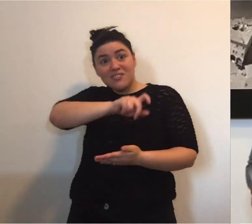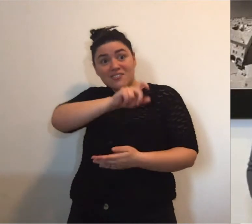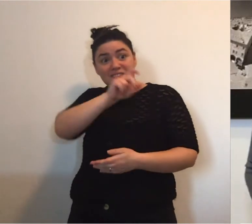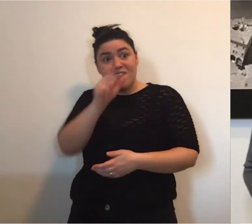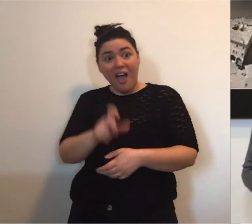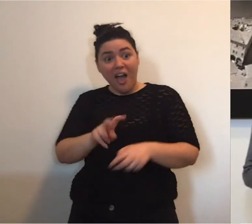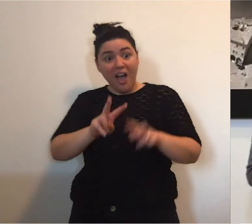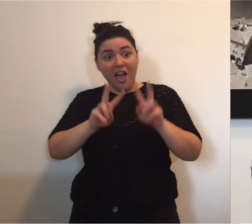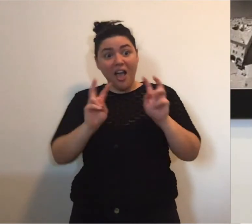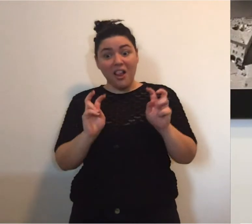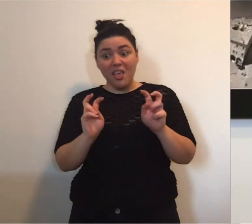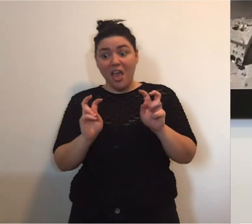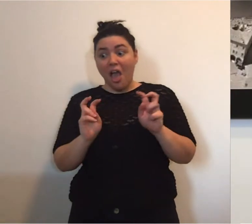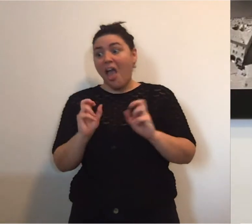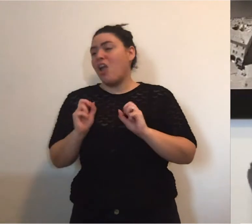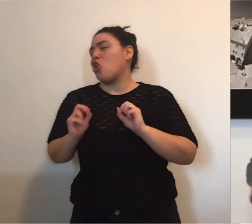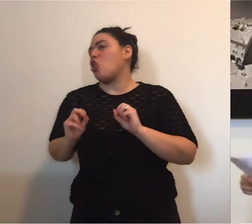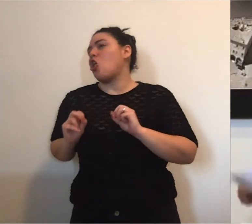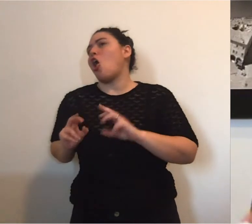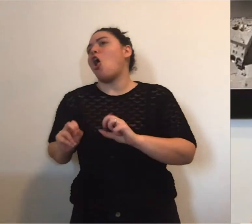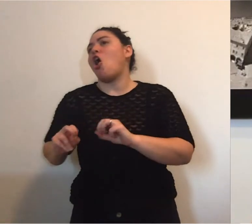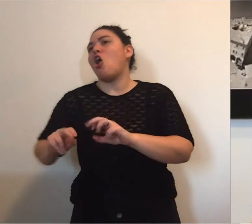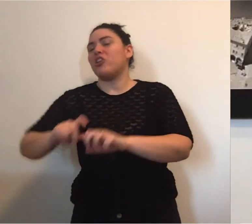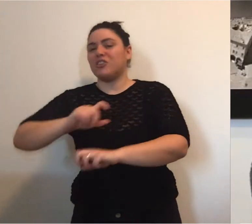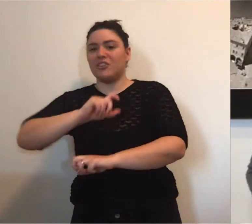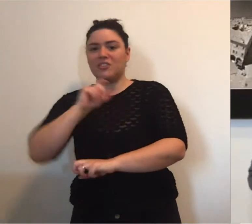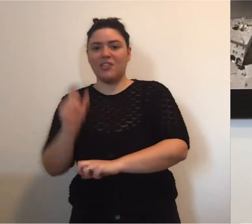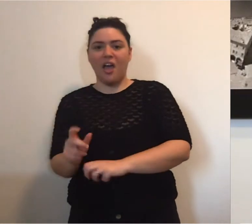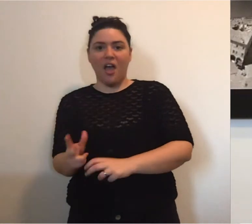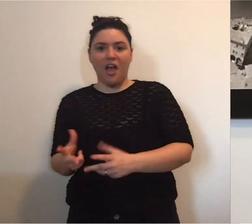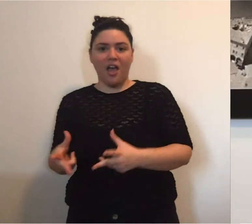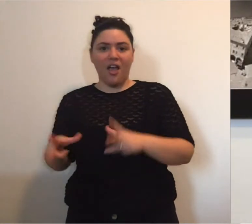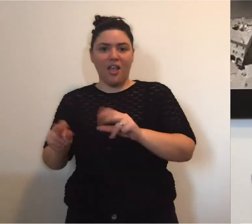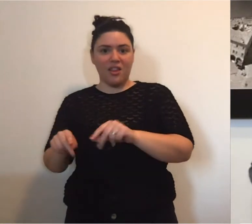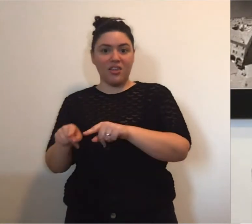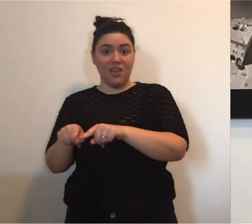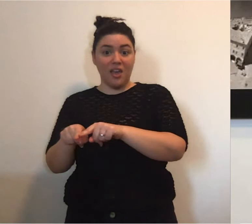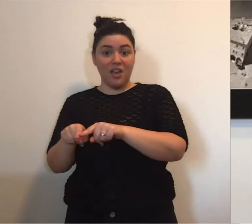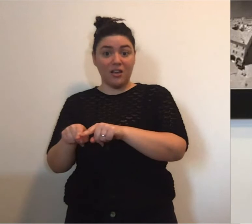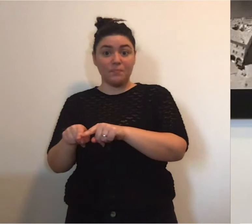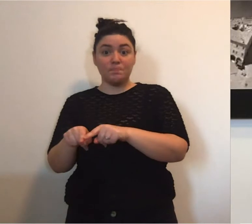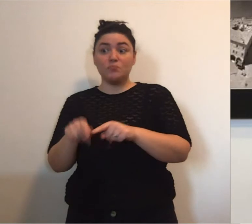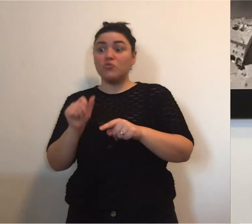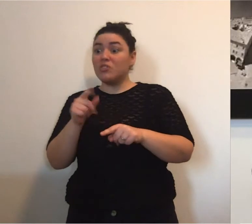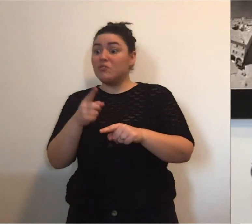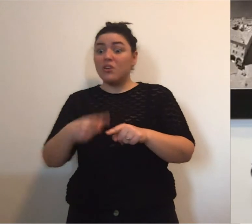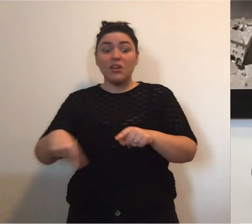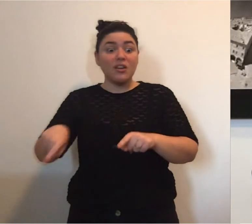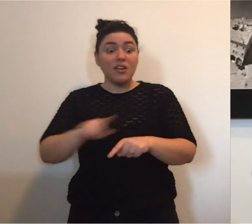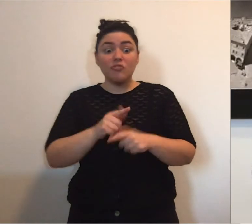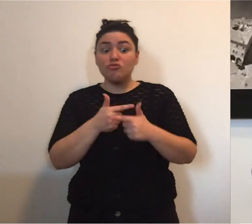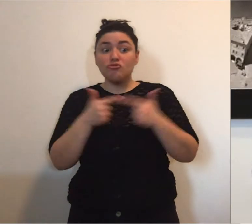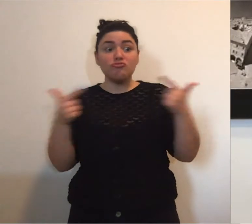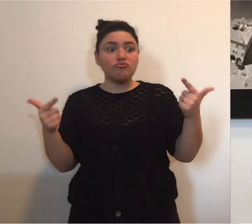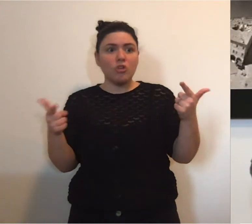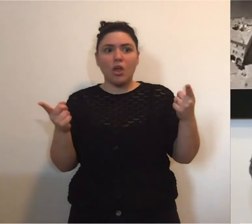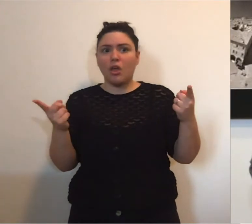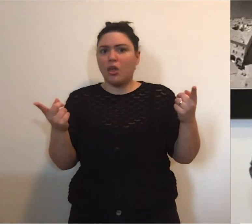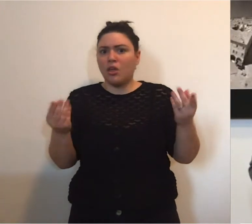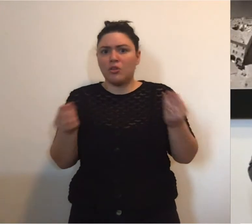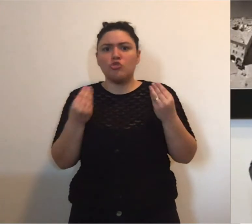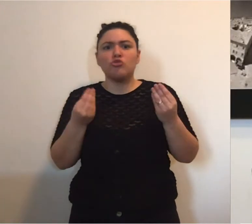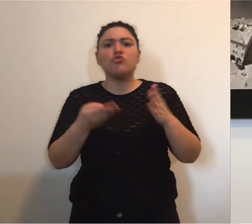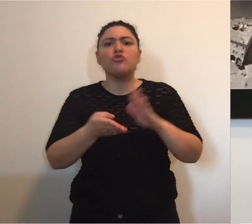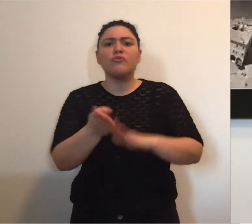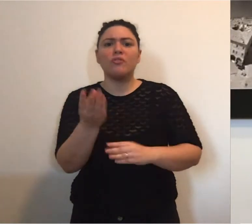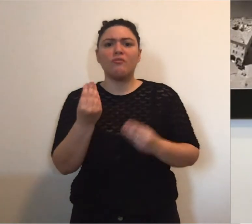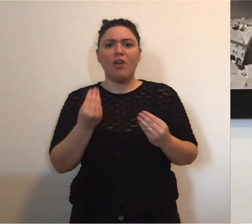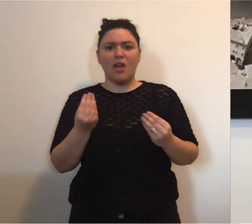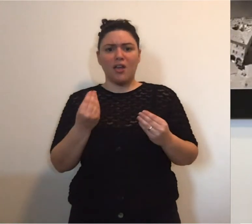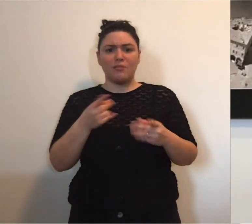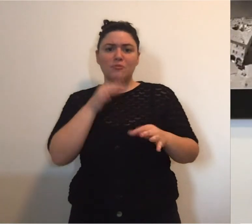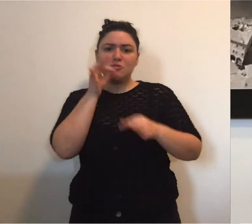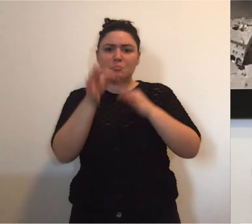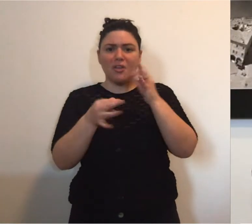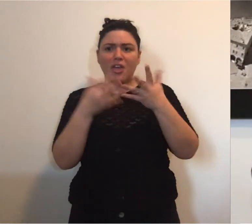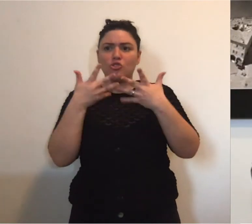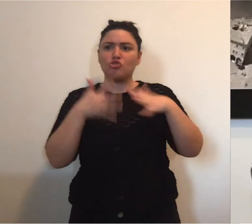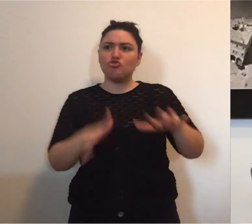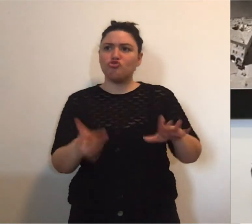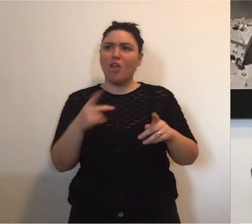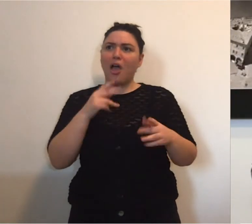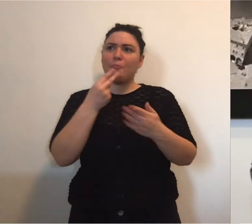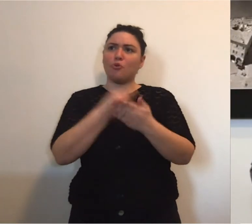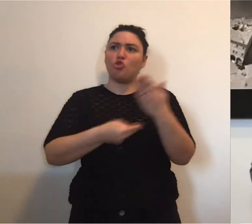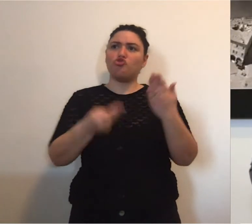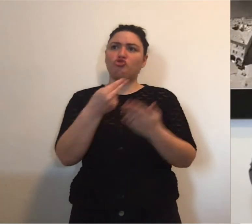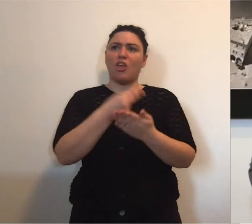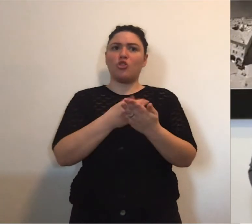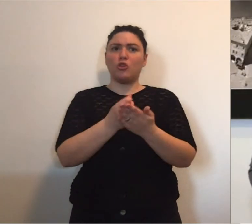il rialzati Italia e il Corri Italia perché senza quello non andiamo da nessuna parte. Due giorni fa vi ho spiegato